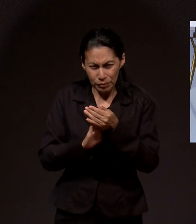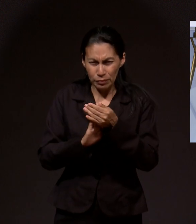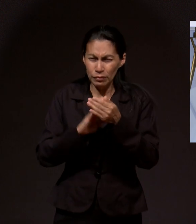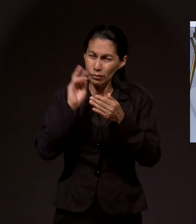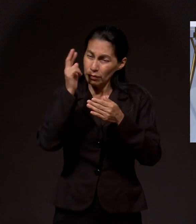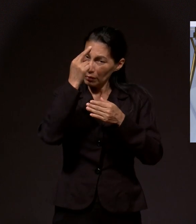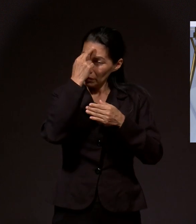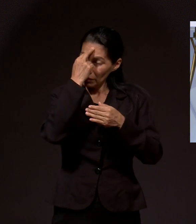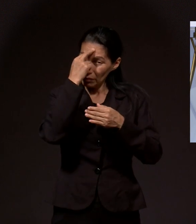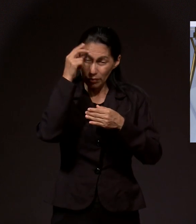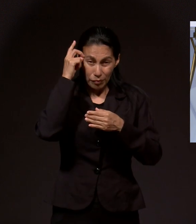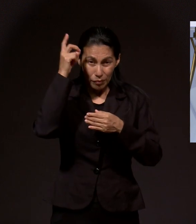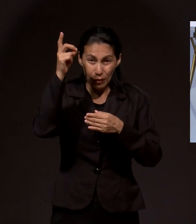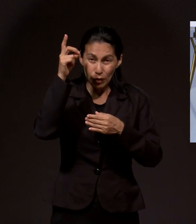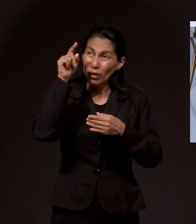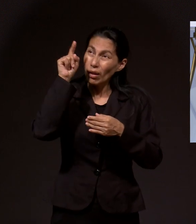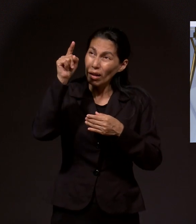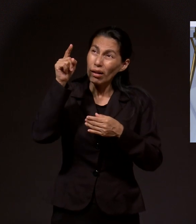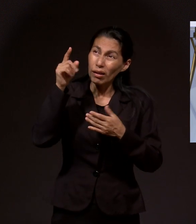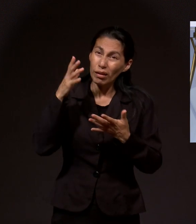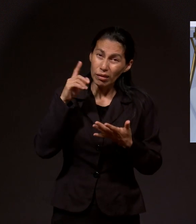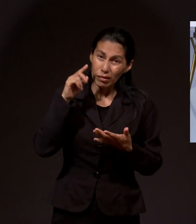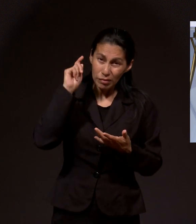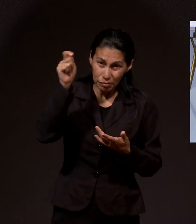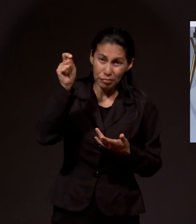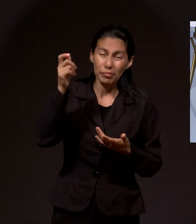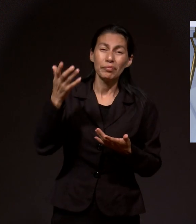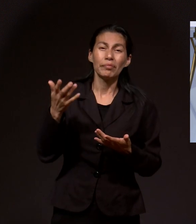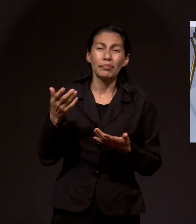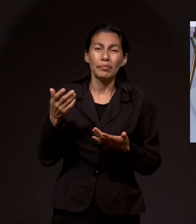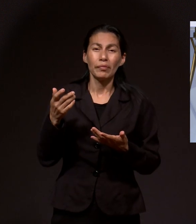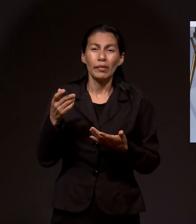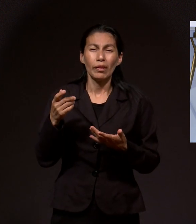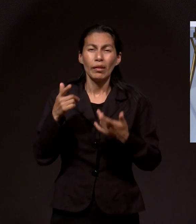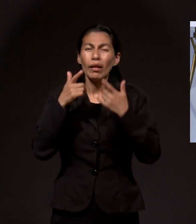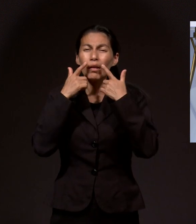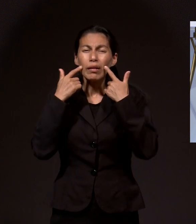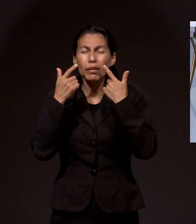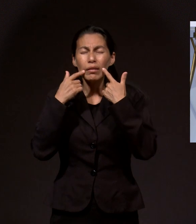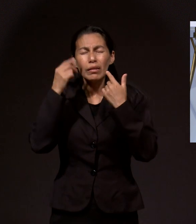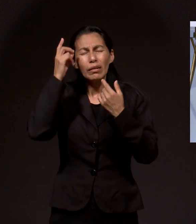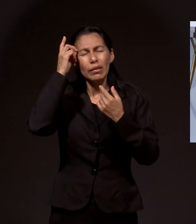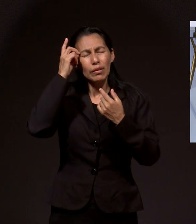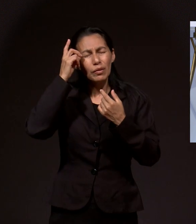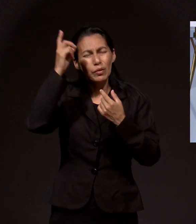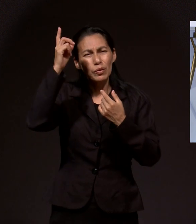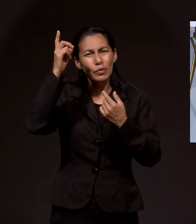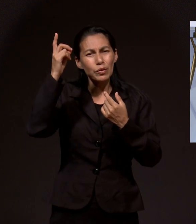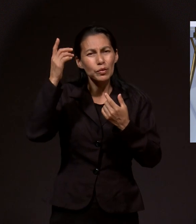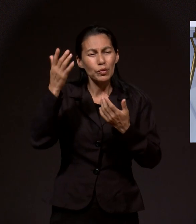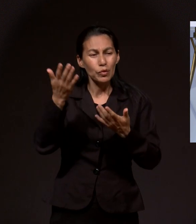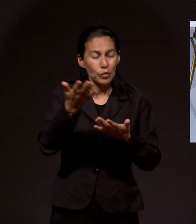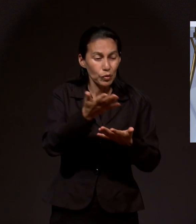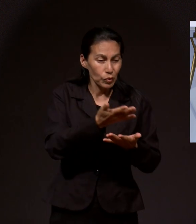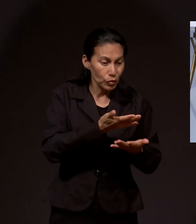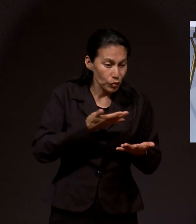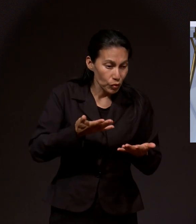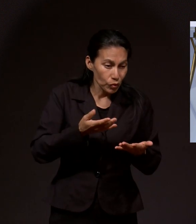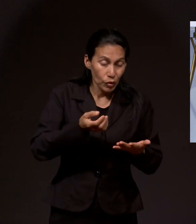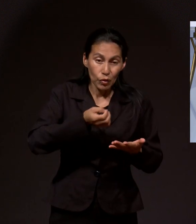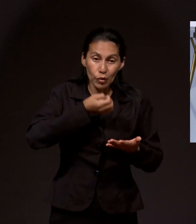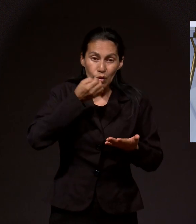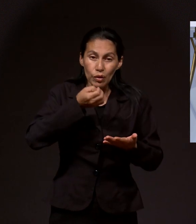humildad de reconocer a Dios por lo que Él es, por la gracia de Dios mismo, llega al trono de